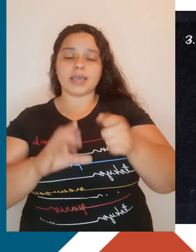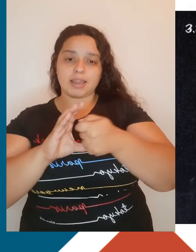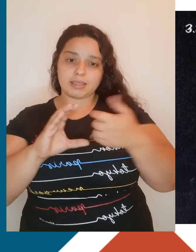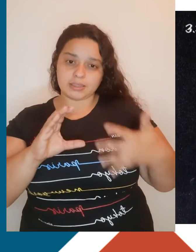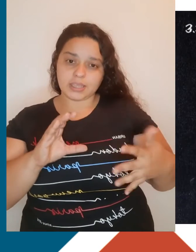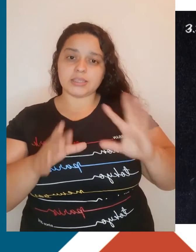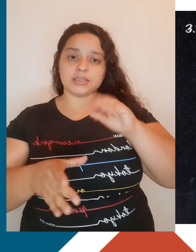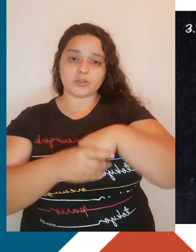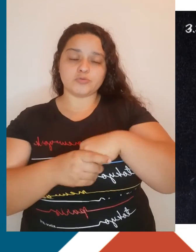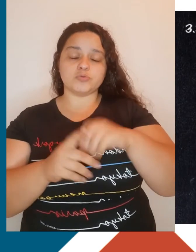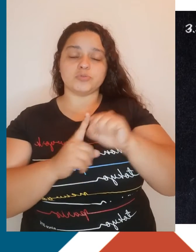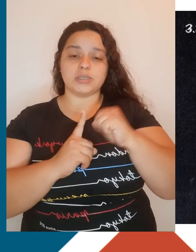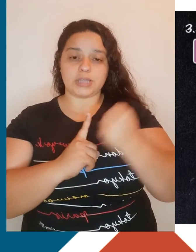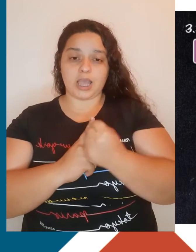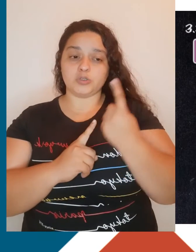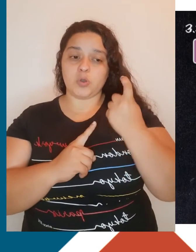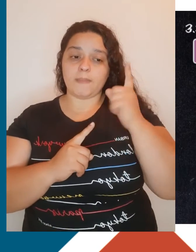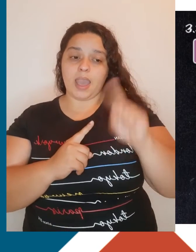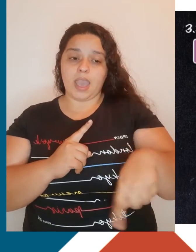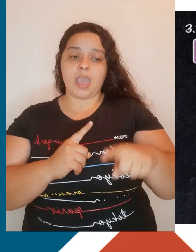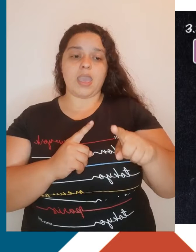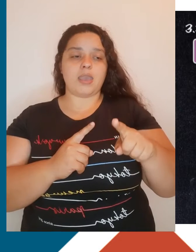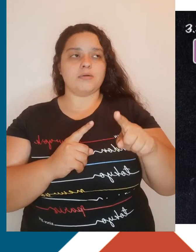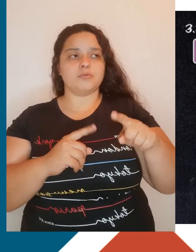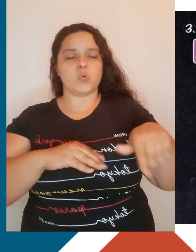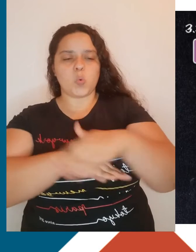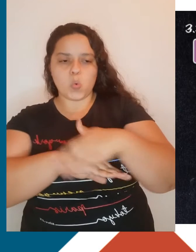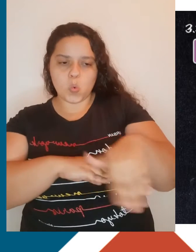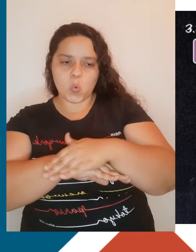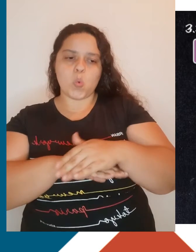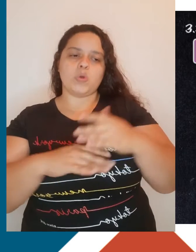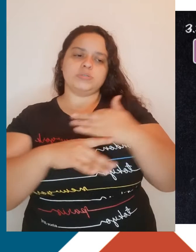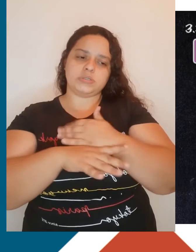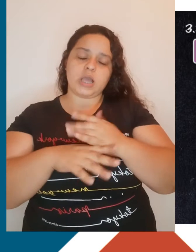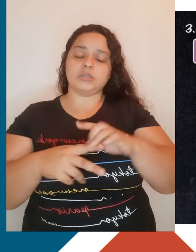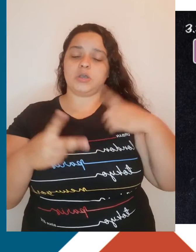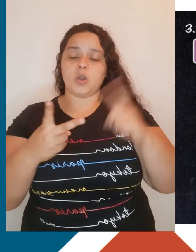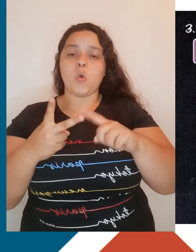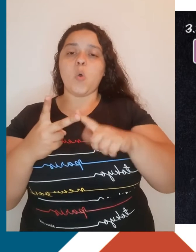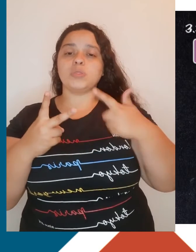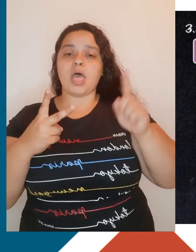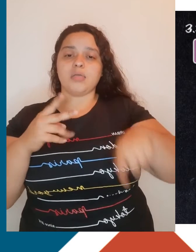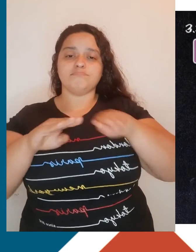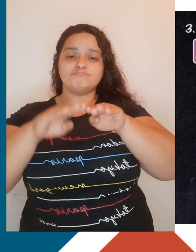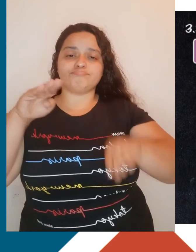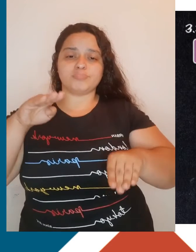capitalista. Uma delas é a urbanização e a outra a desigualdade social, que se estabeleceu